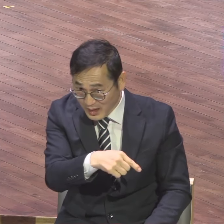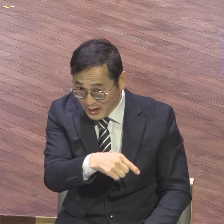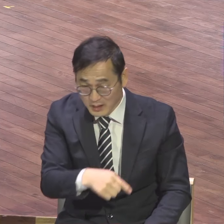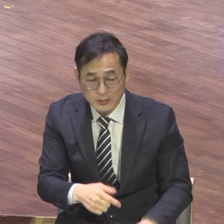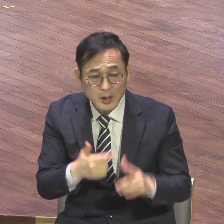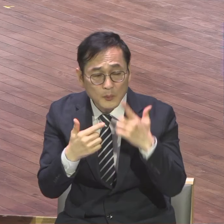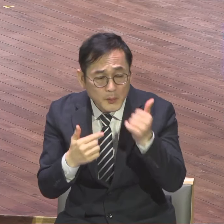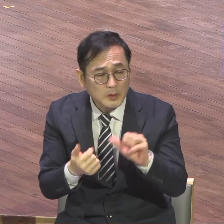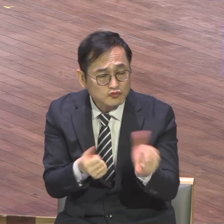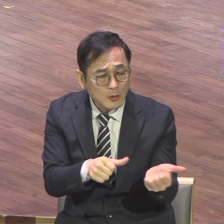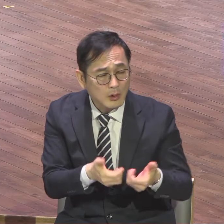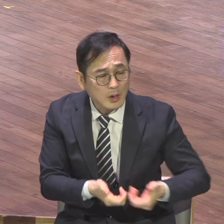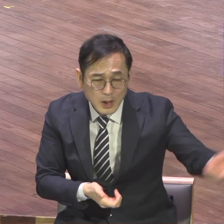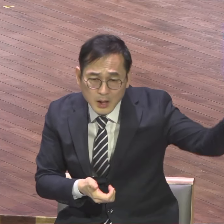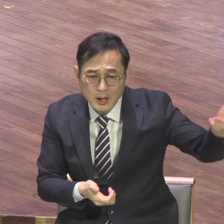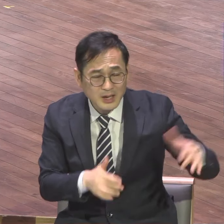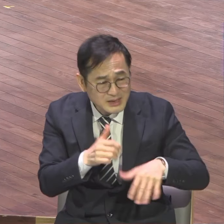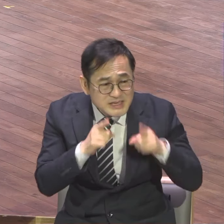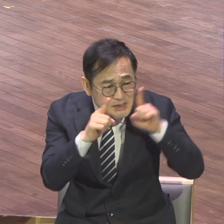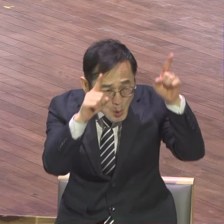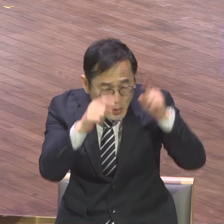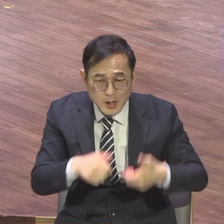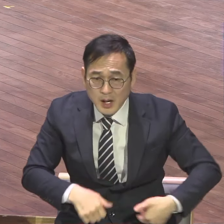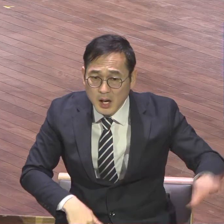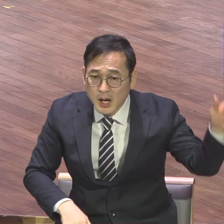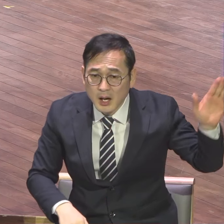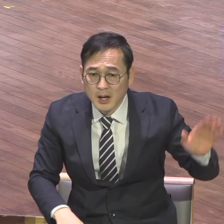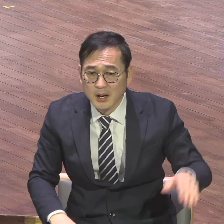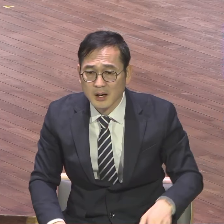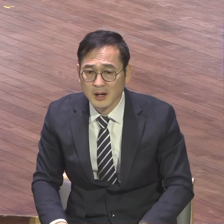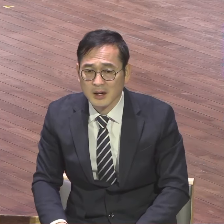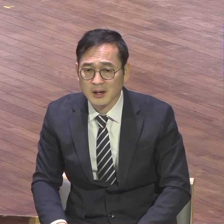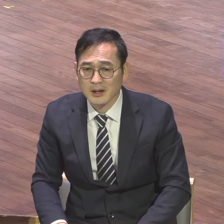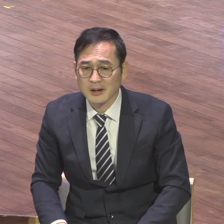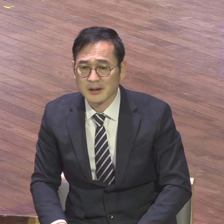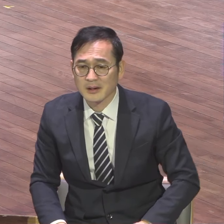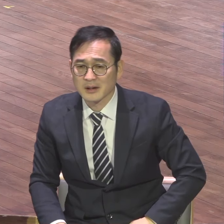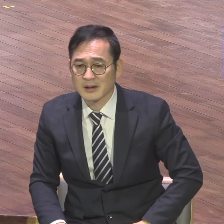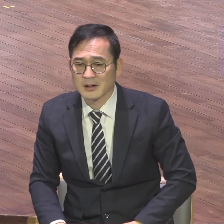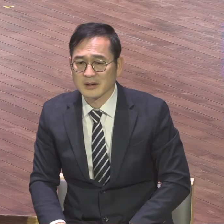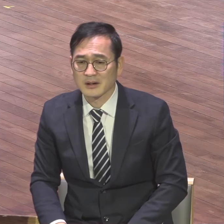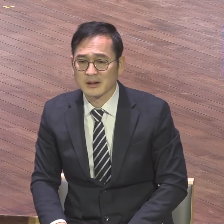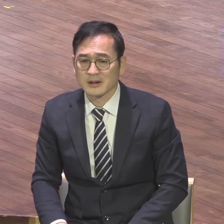여러분, 지옥에서 보여요, 천국이. 천국에서 지옥이 안 보여요. 노가보면 16장에 나와 있어요.